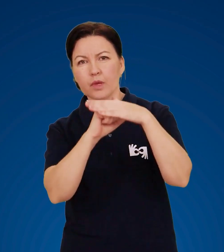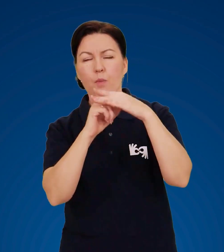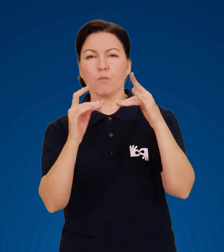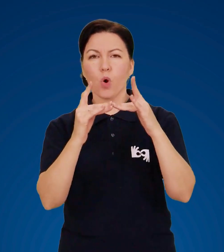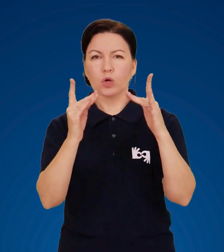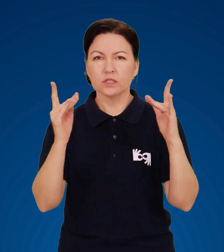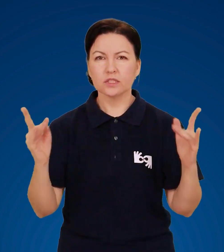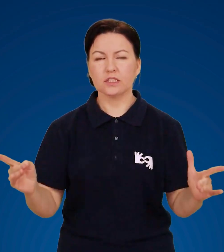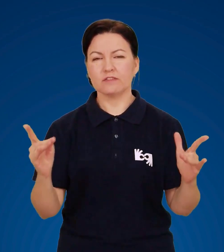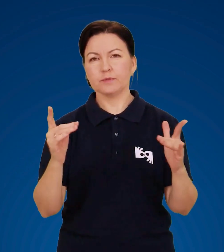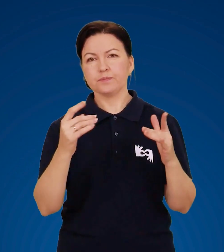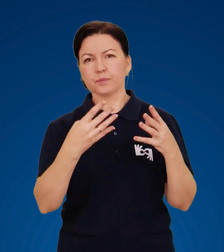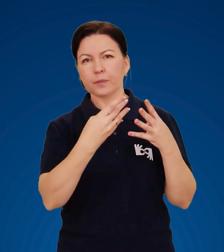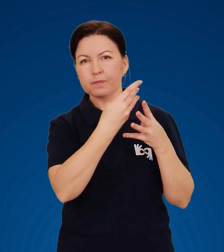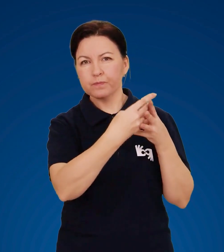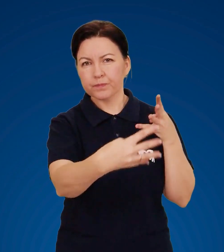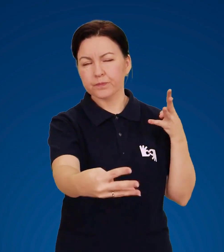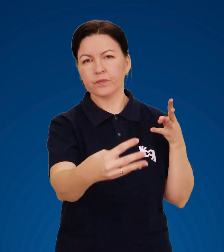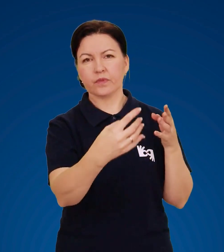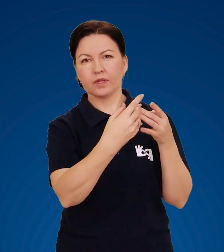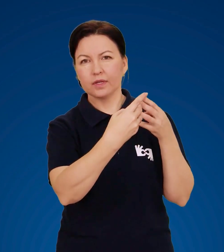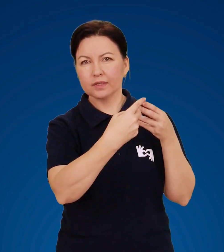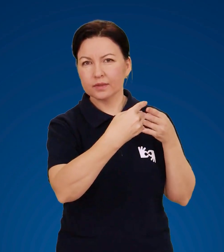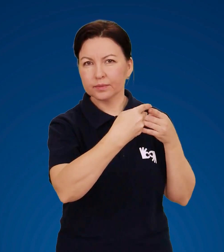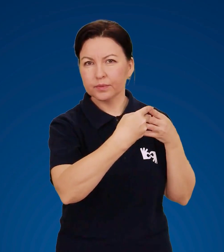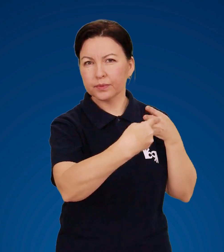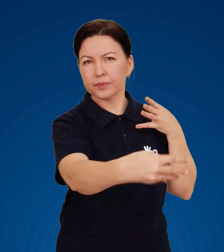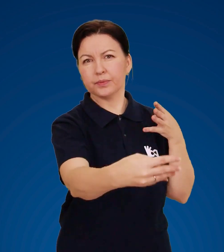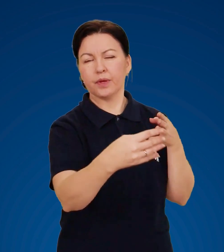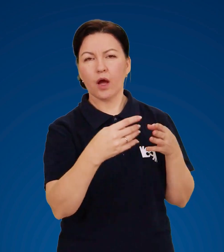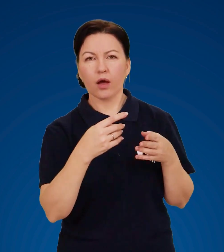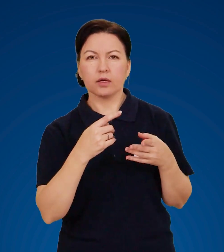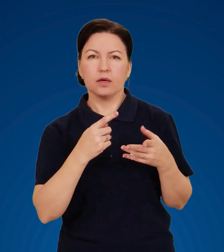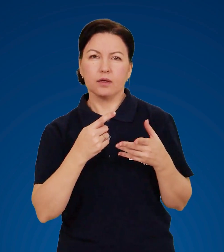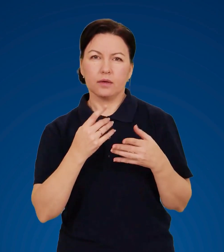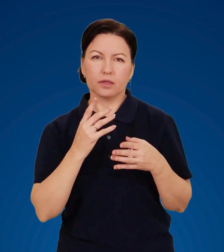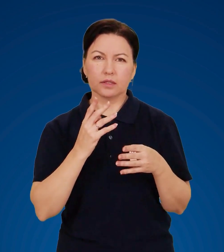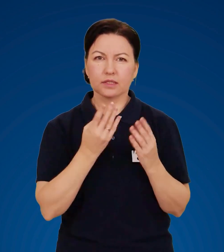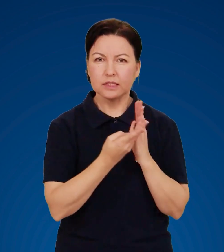мостів, дротяних огорож і подібних об'єктів з металу.